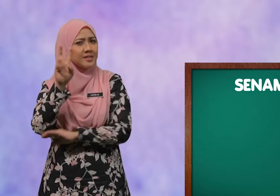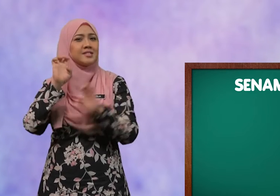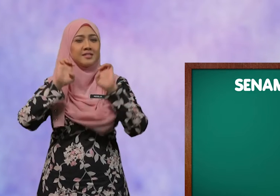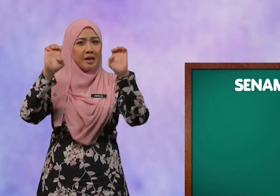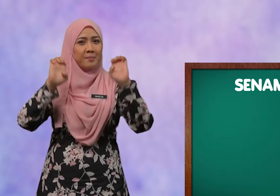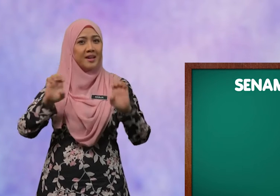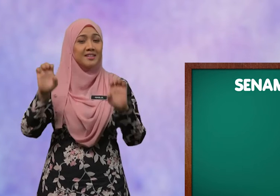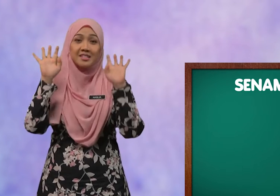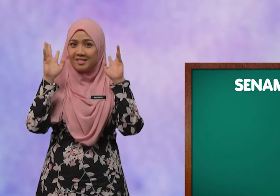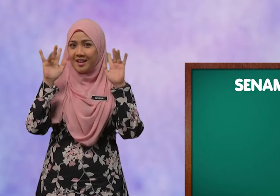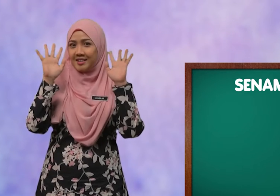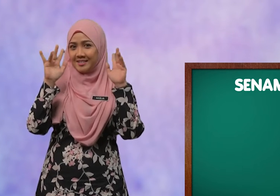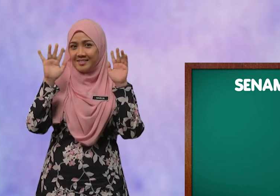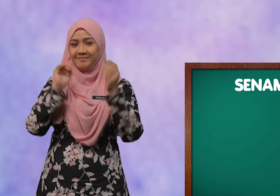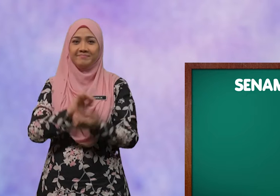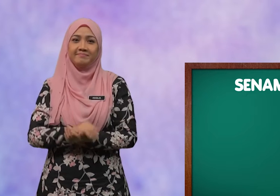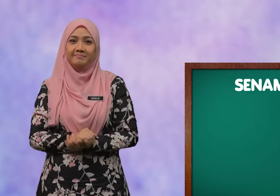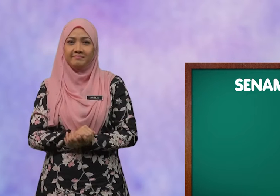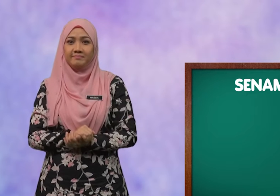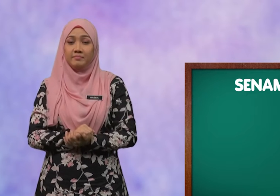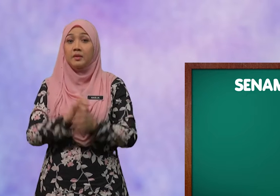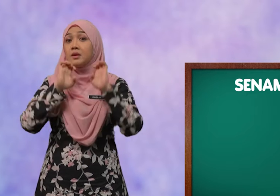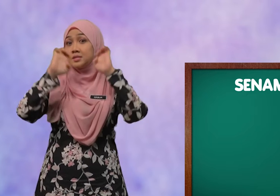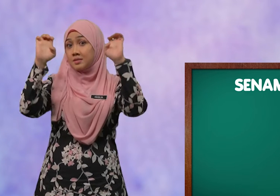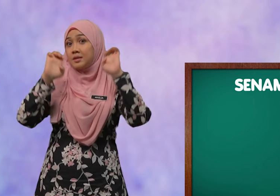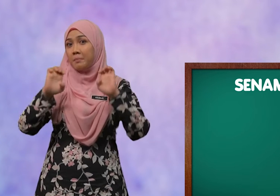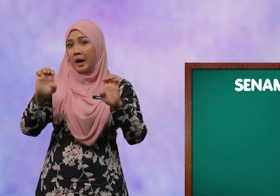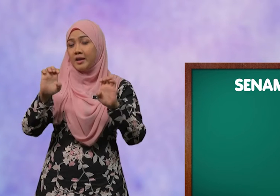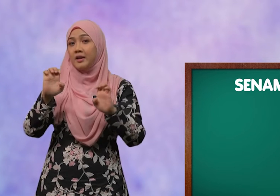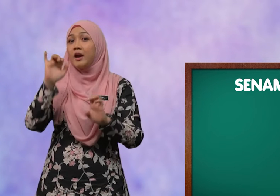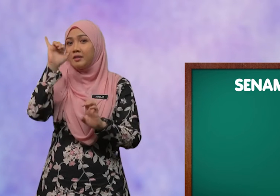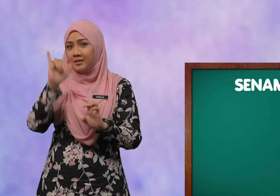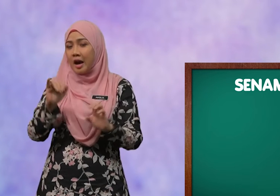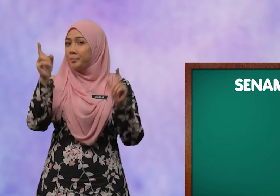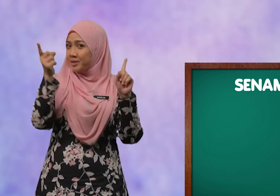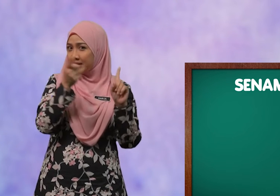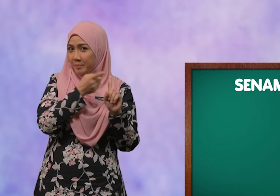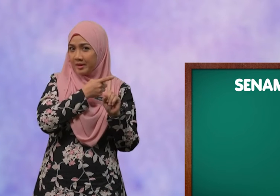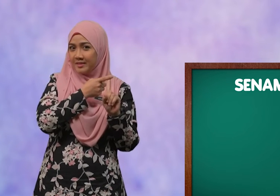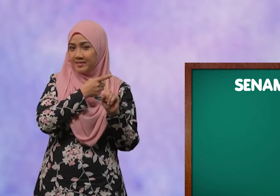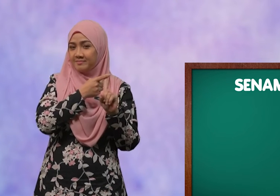senaman jari Senaman yang pertama Senaman